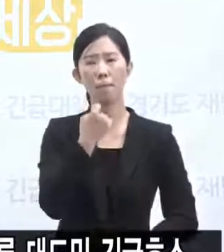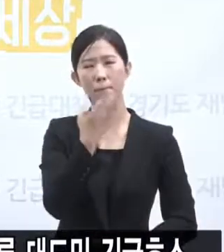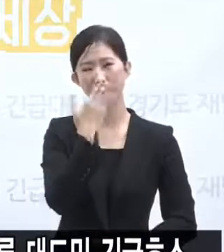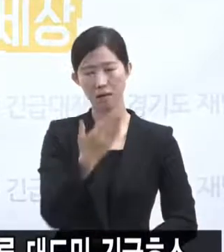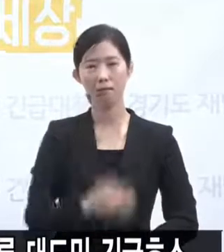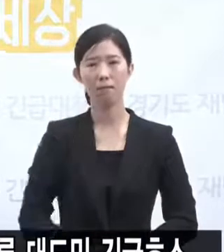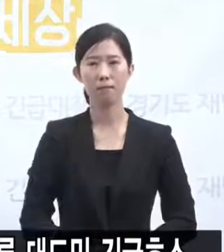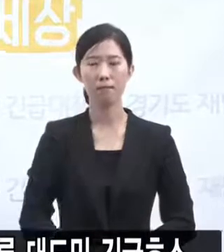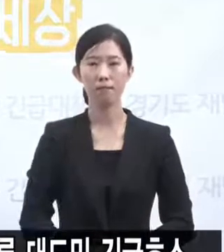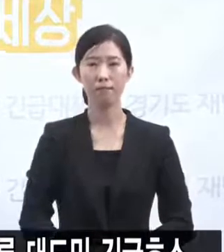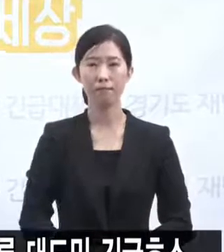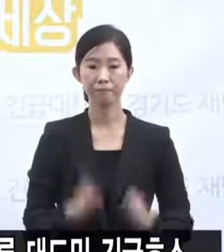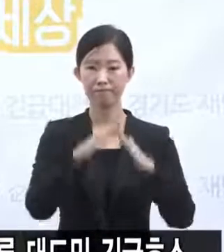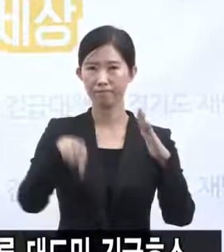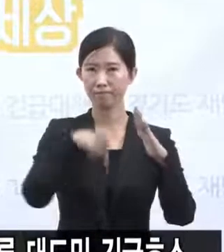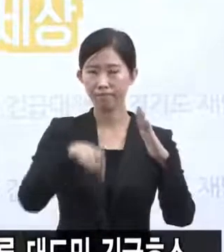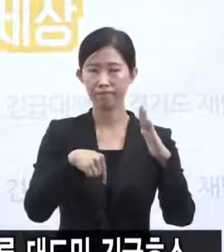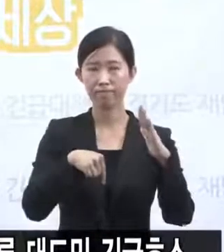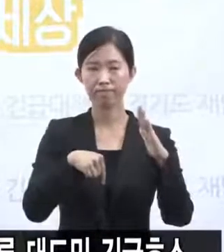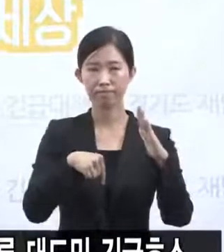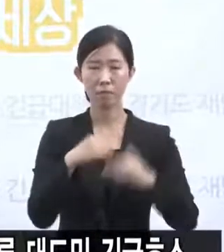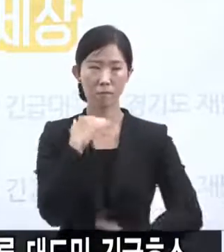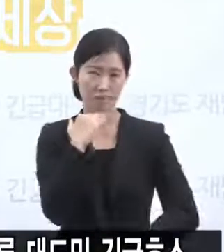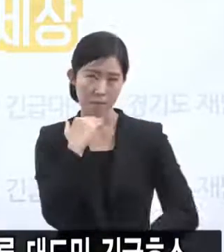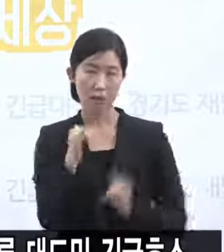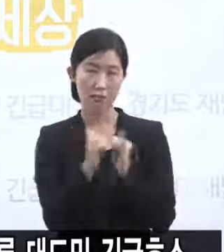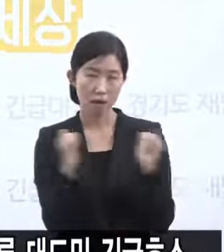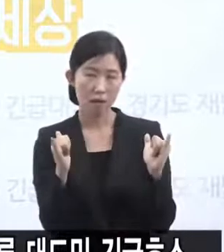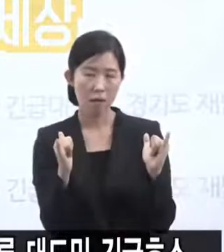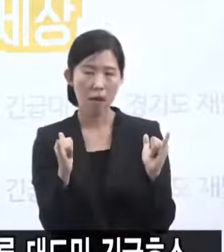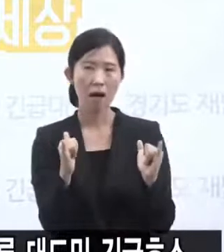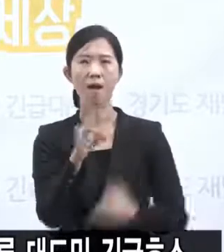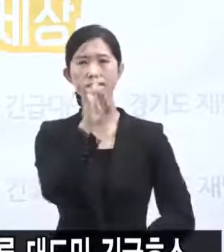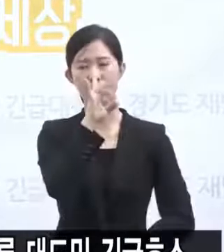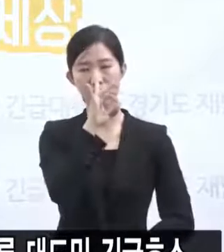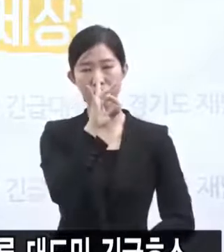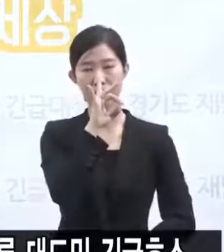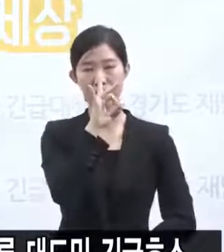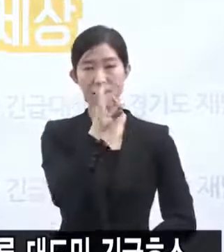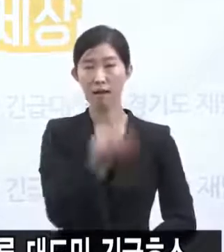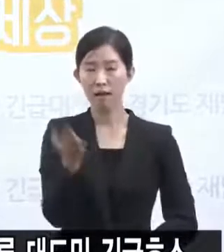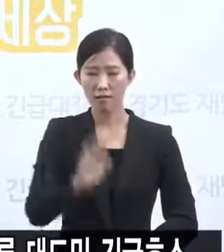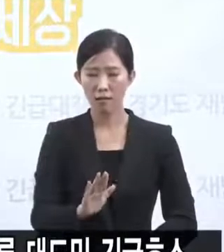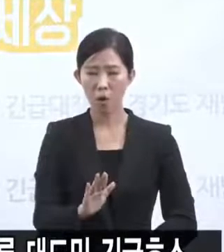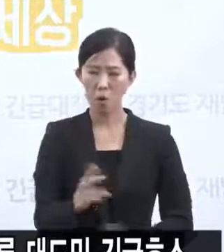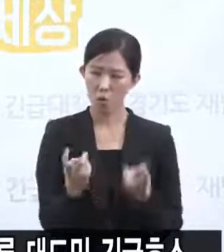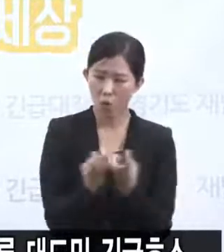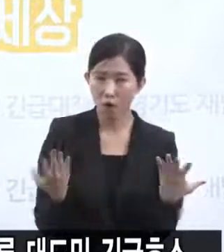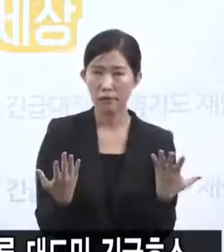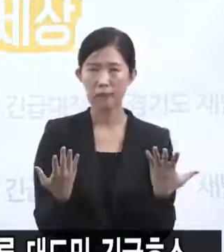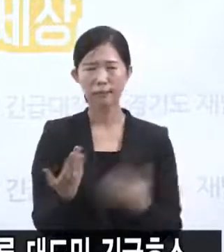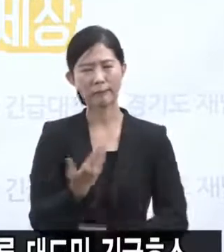가정대기자가 발생하지 않도록 부단하게 노력을 해야 되겠지만 가정대기가 발생할 때 그